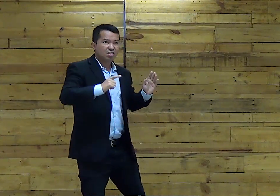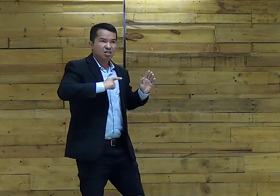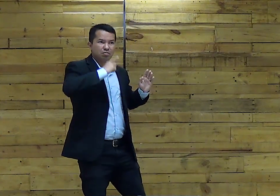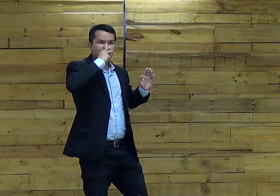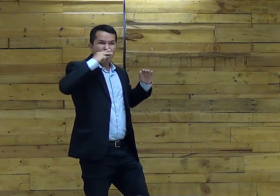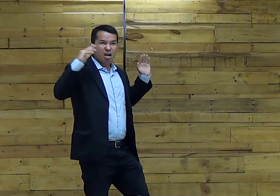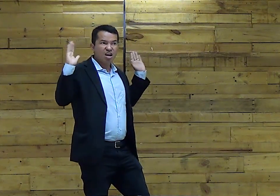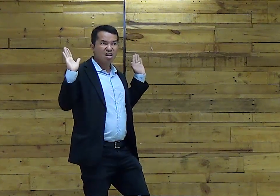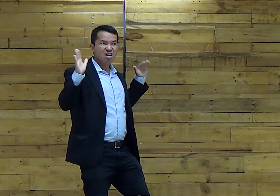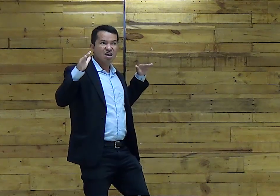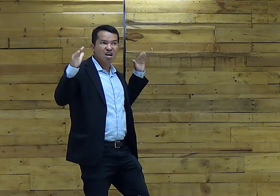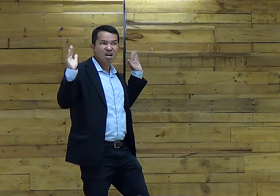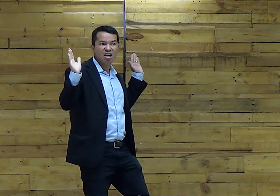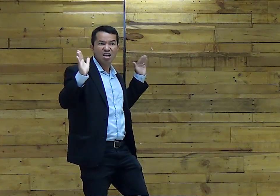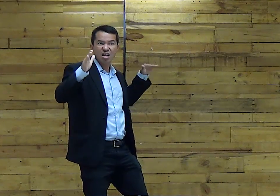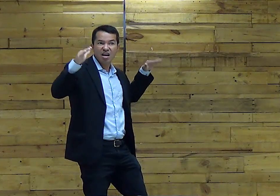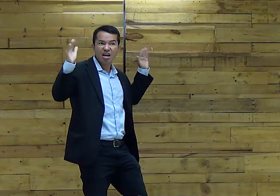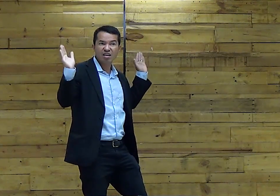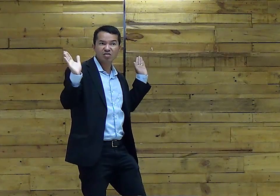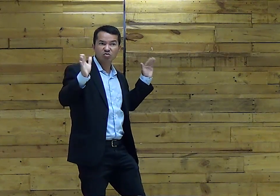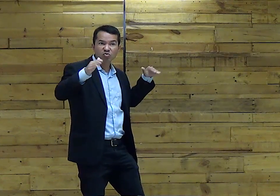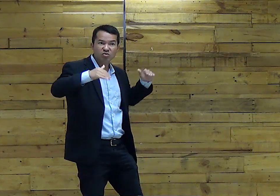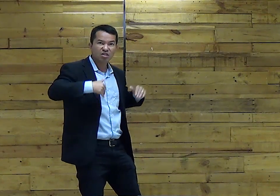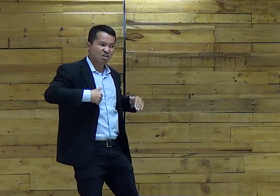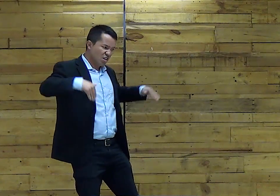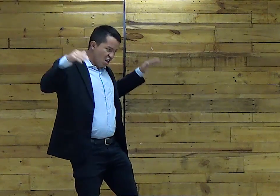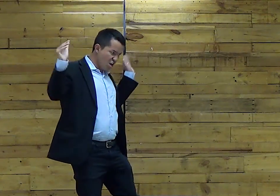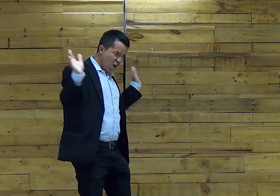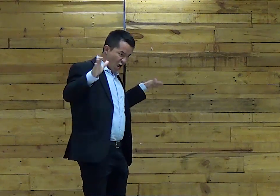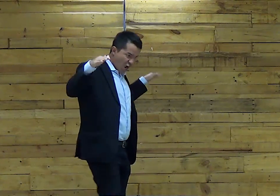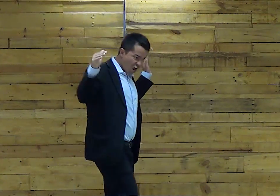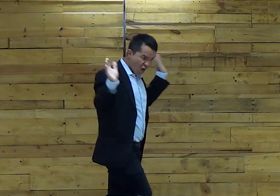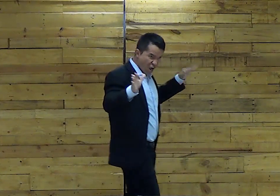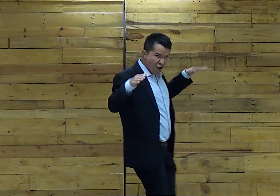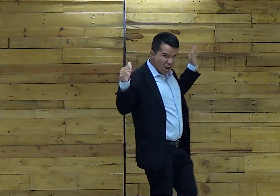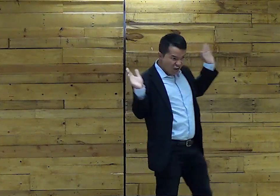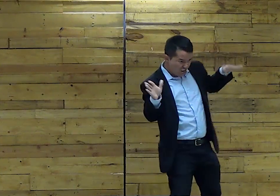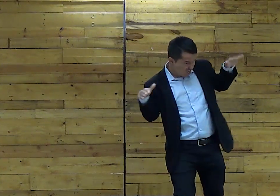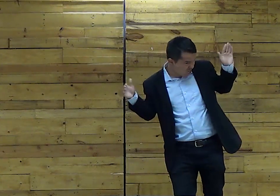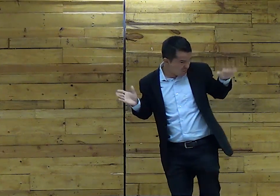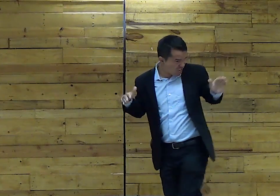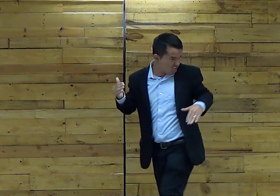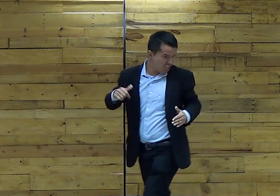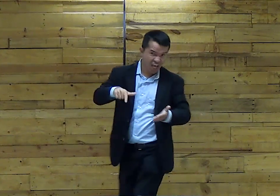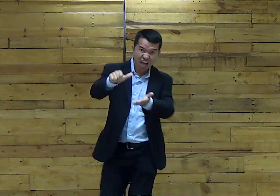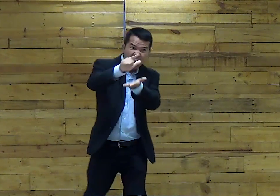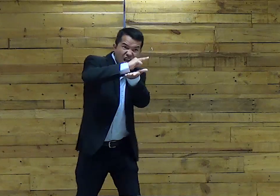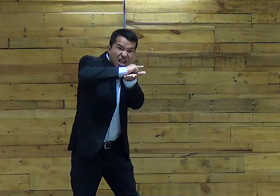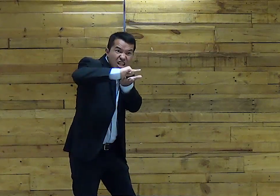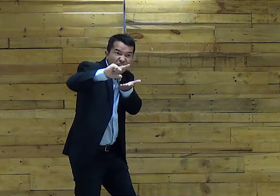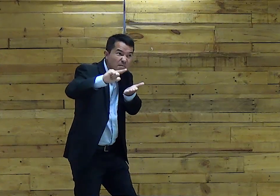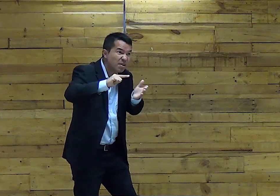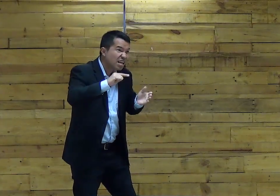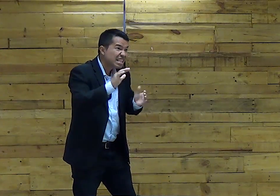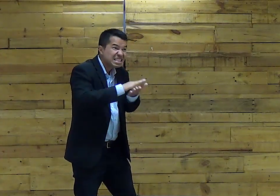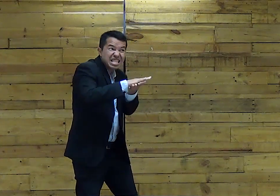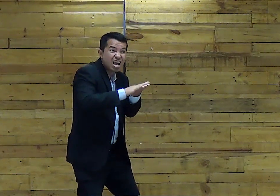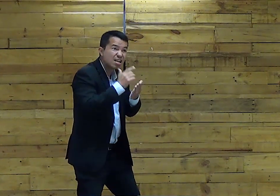marca Esse sangue Na porta O anjo Passaria Por ali E entenderia Então